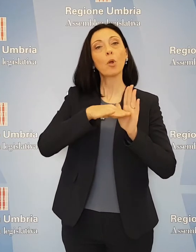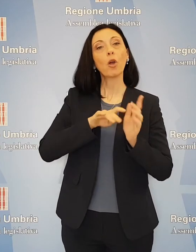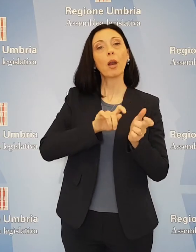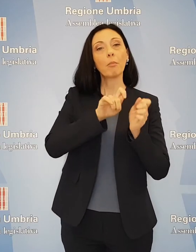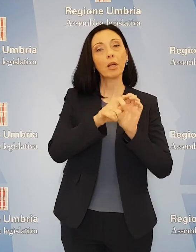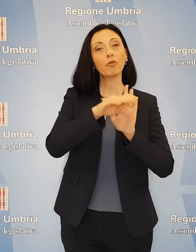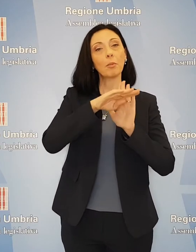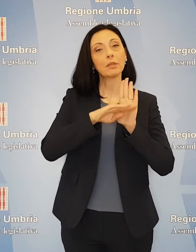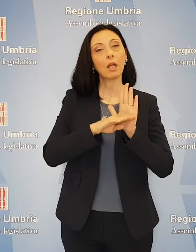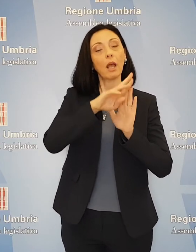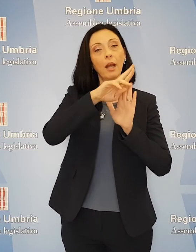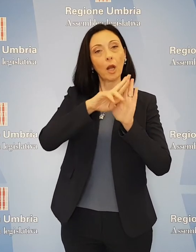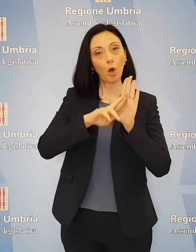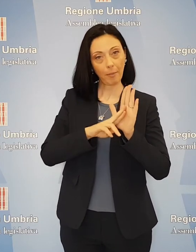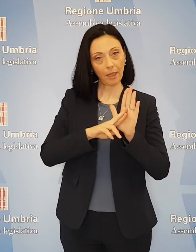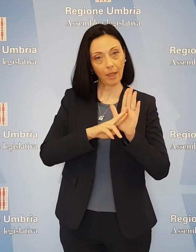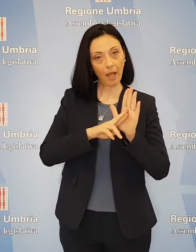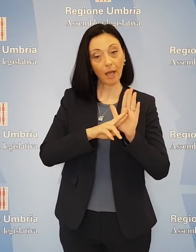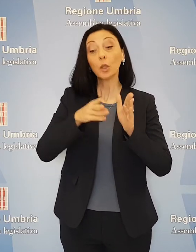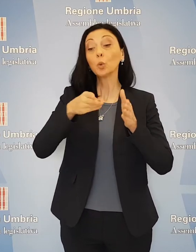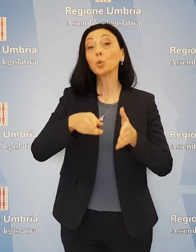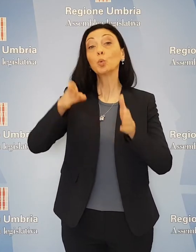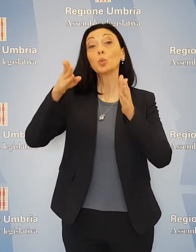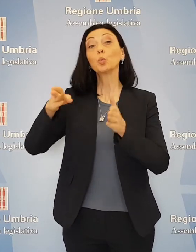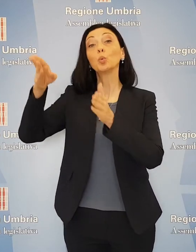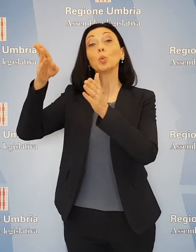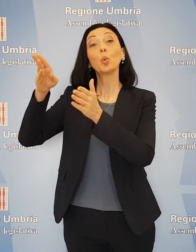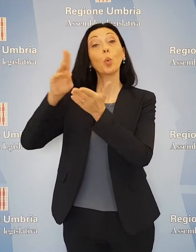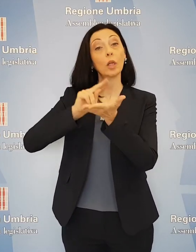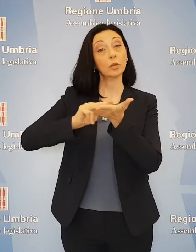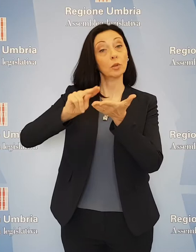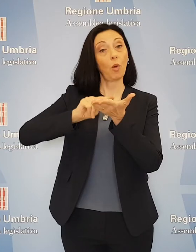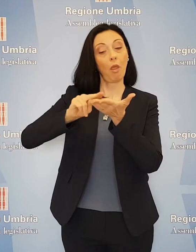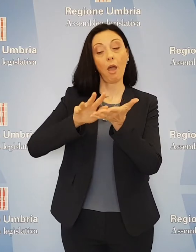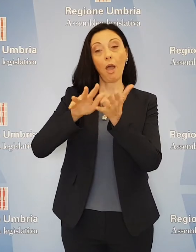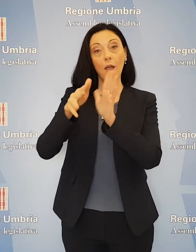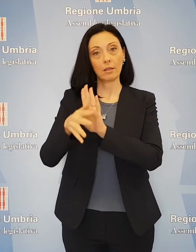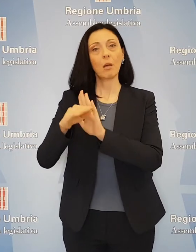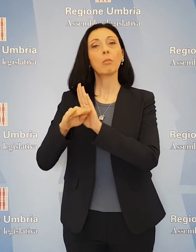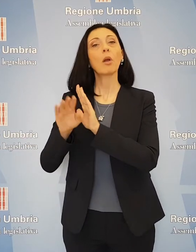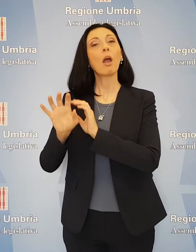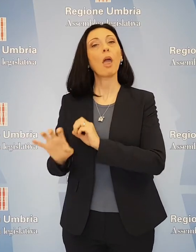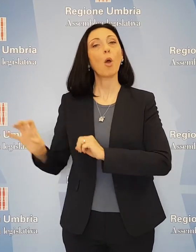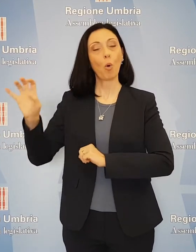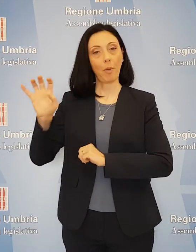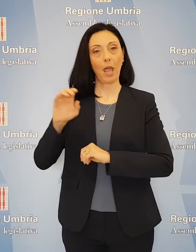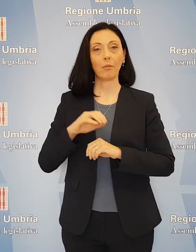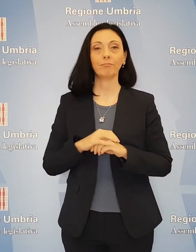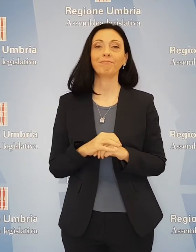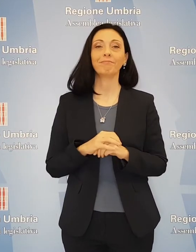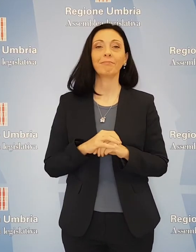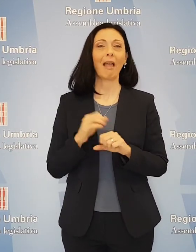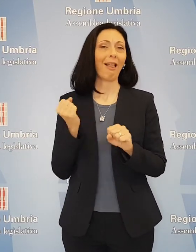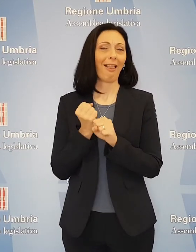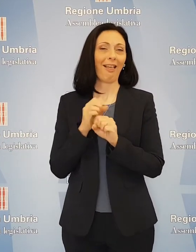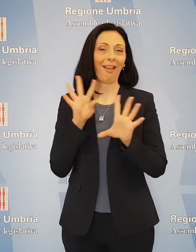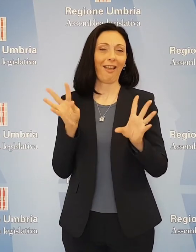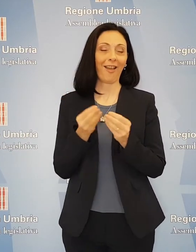riforme statutari e regolamentari, l'adeguamento delle strutture scolastiche e la programmazione europea. Questa la